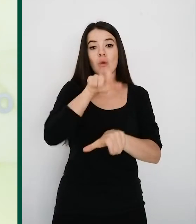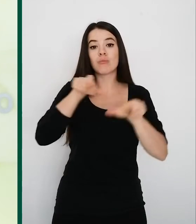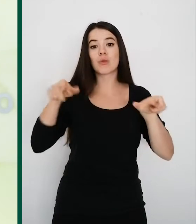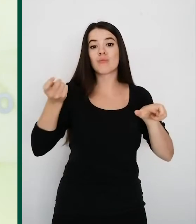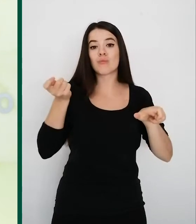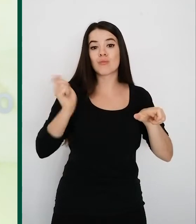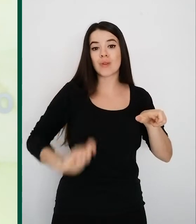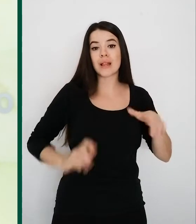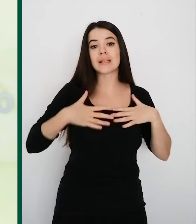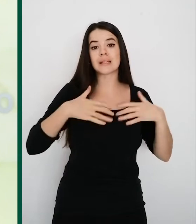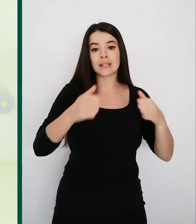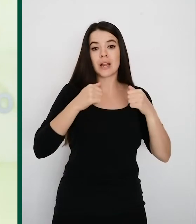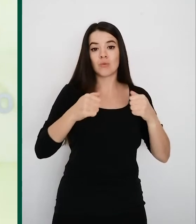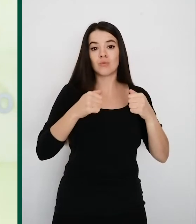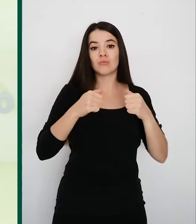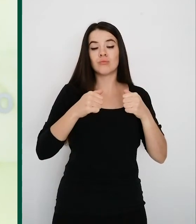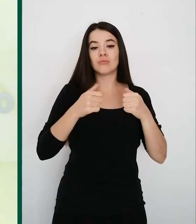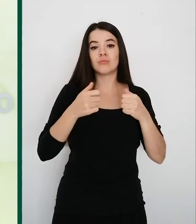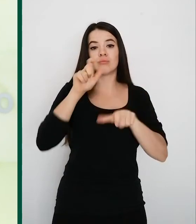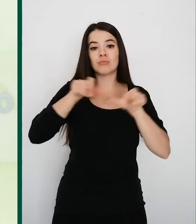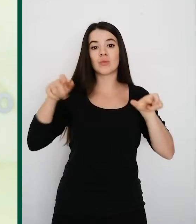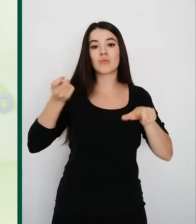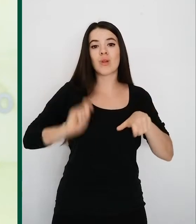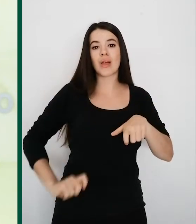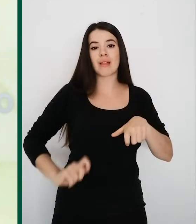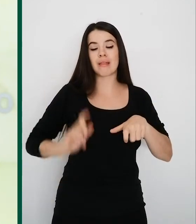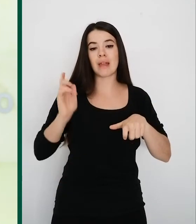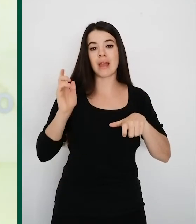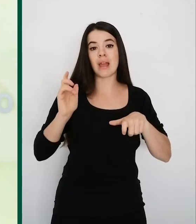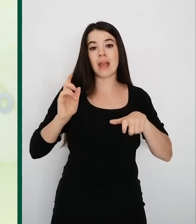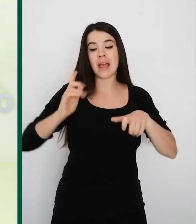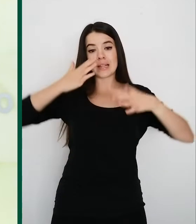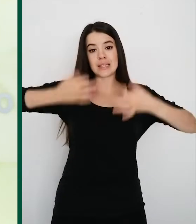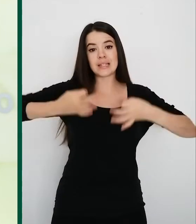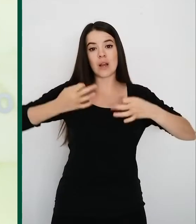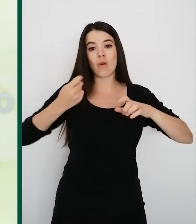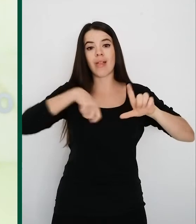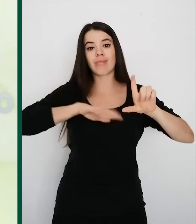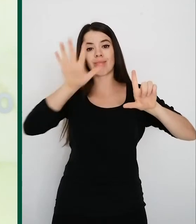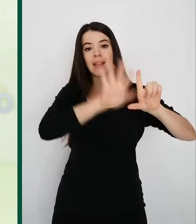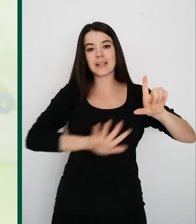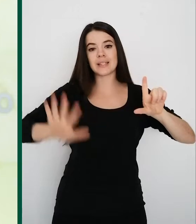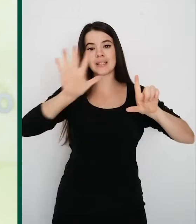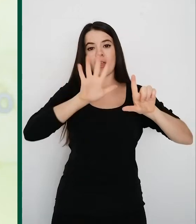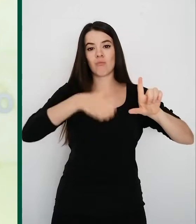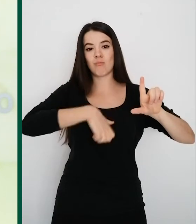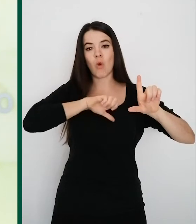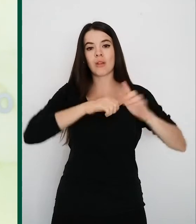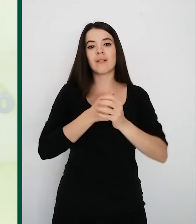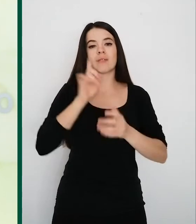profesionales de la salud, de los cuerpos y fuerzas de seguridad del Estado, también de los sectores esenciales